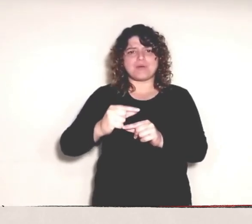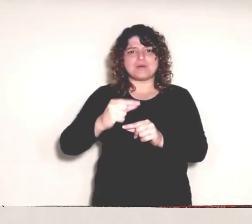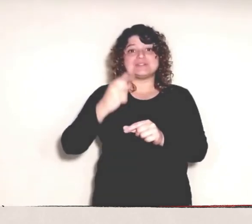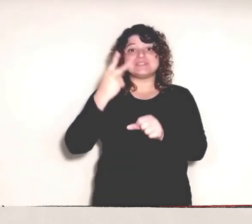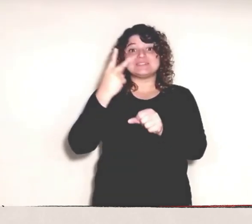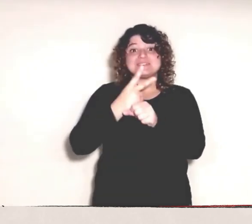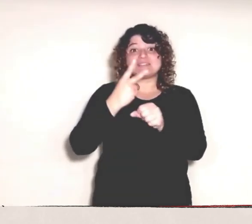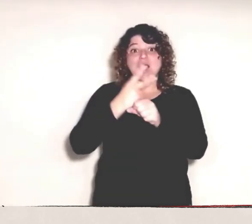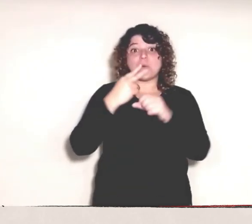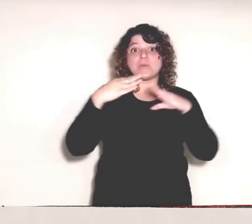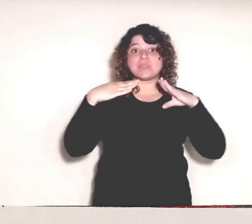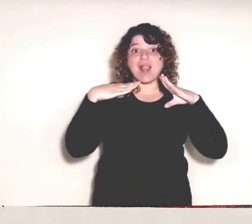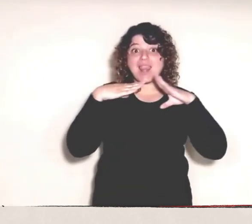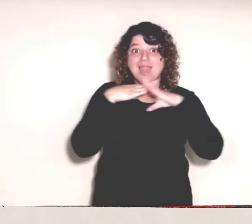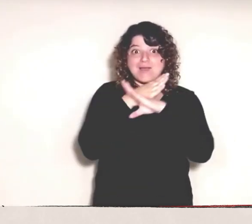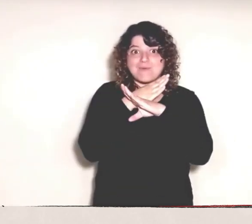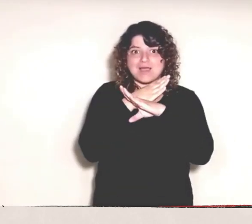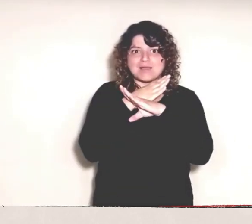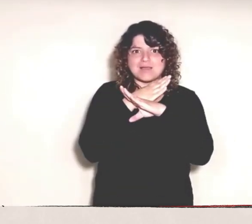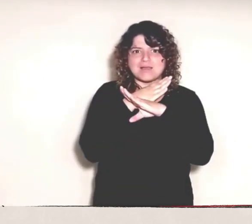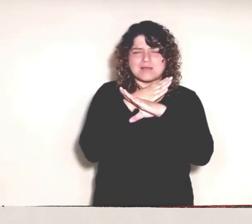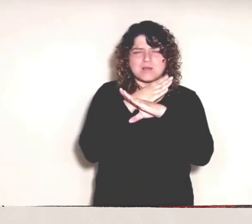El español escrito.